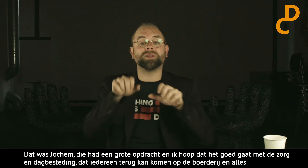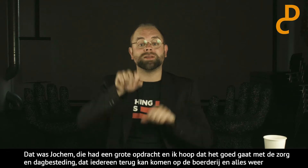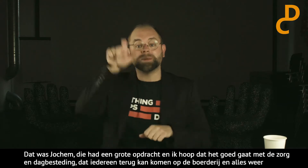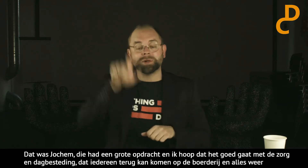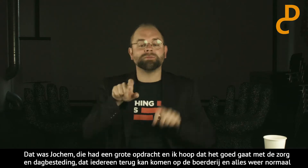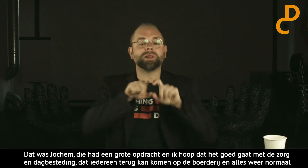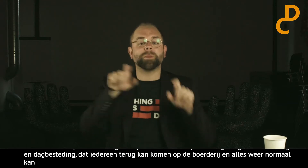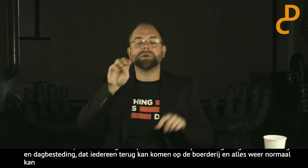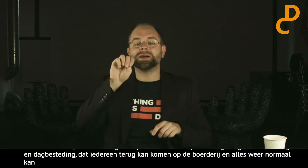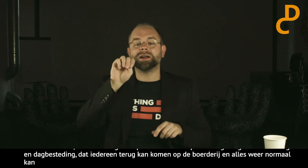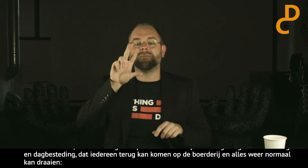Dan nu de volgende ondernemer.